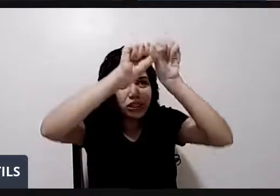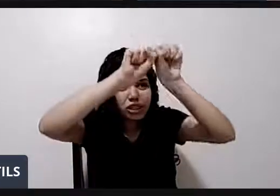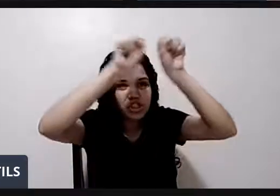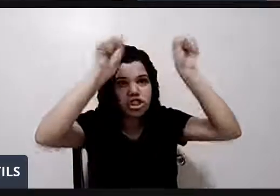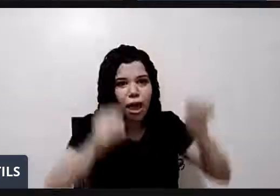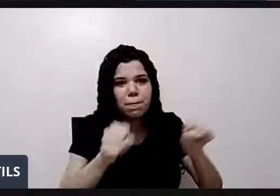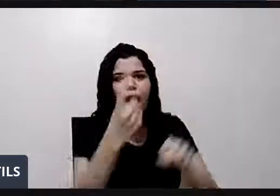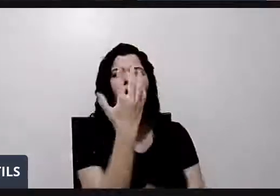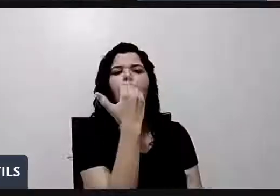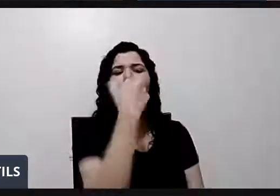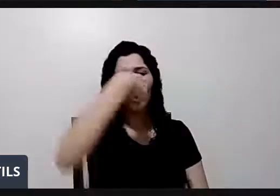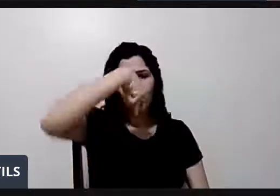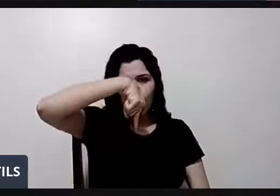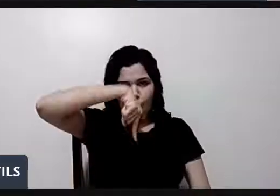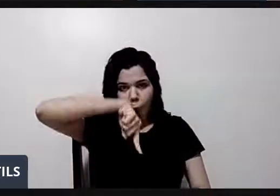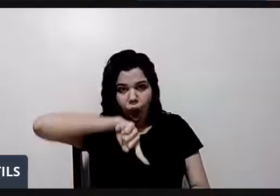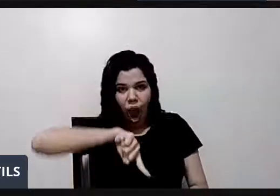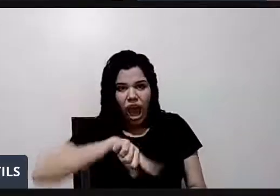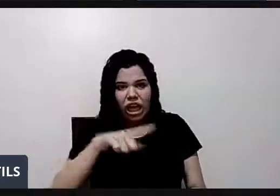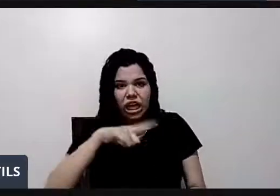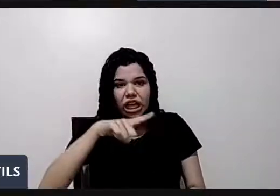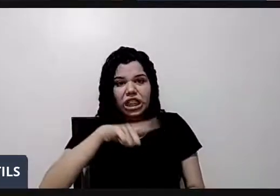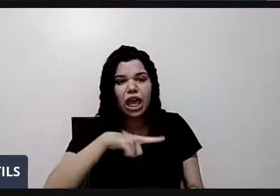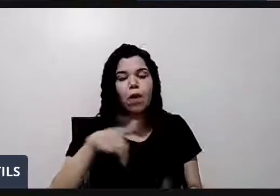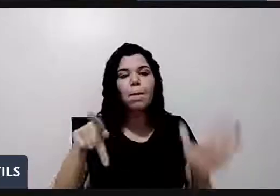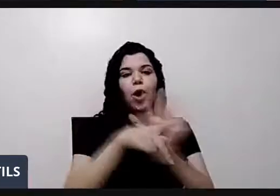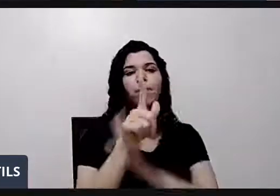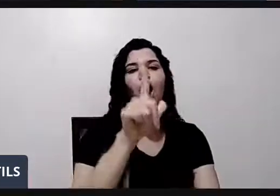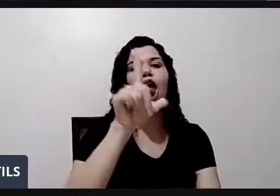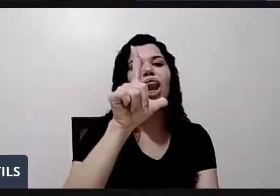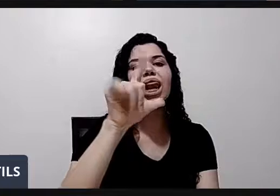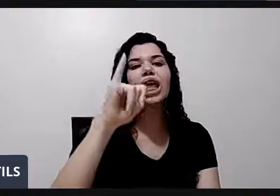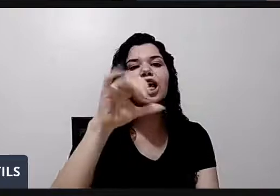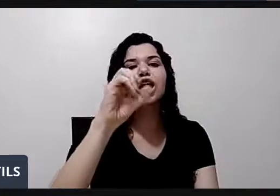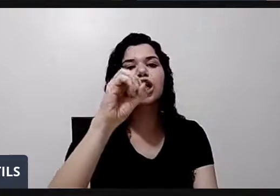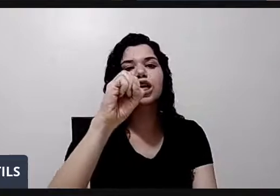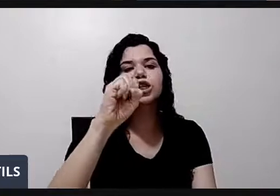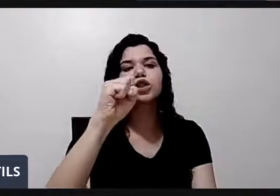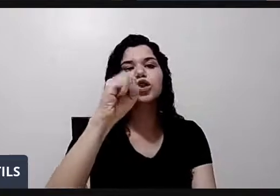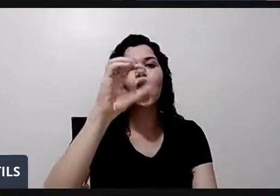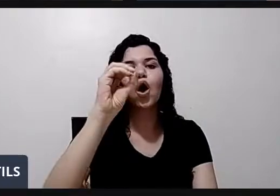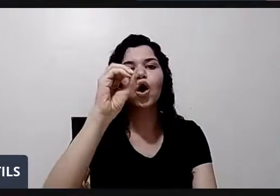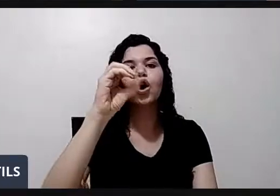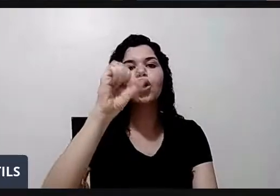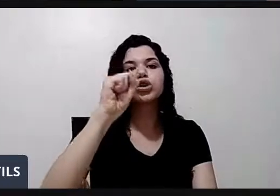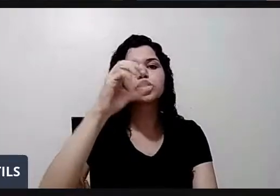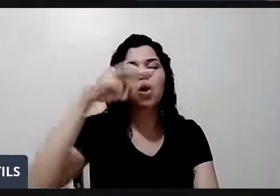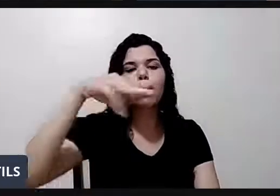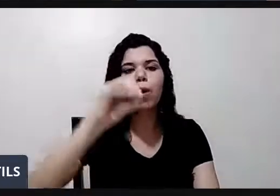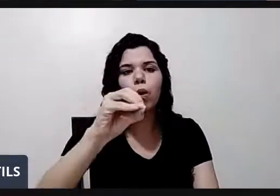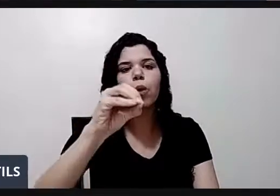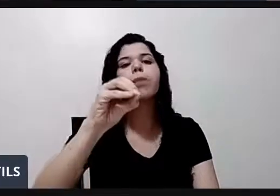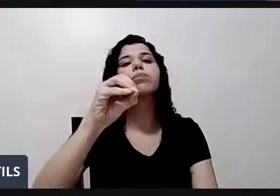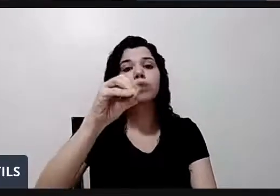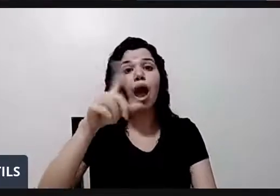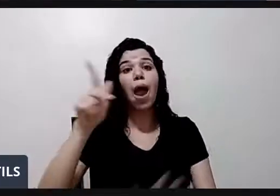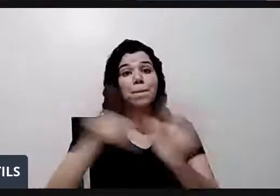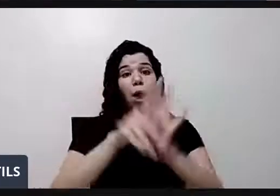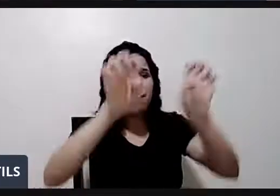são lisossomos. Antossomos, lisossomos, as estruturas que digerem.